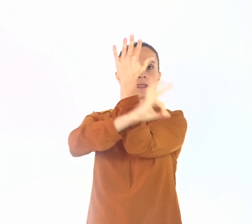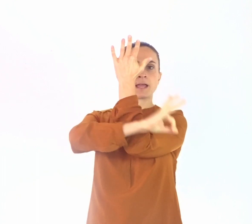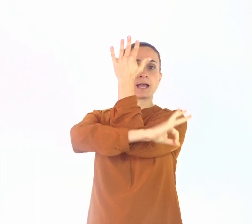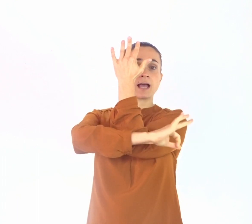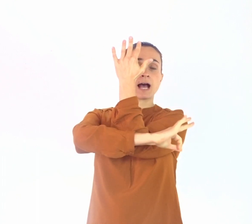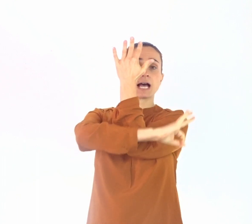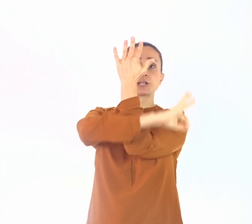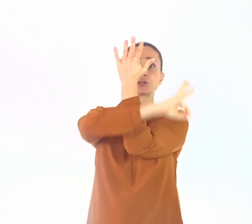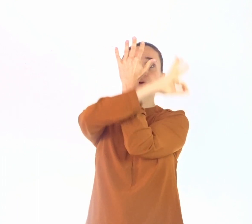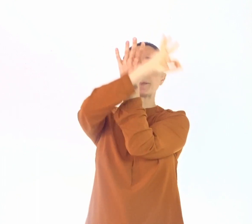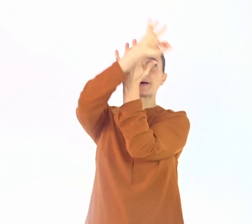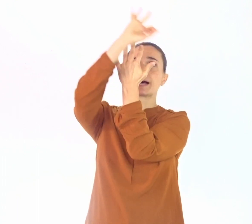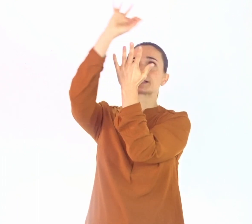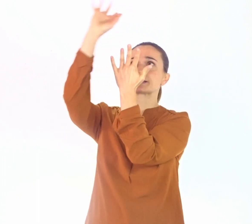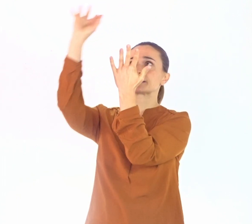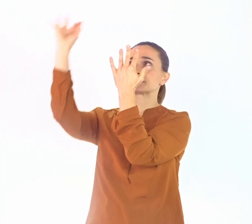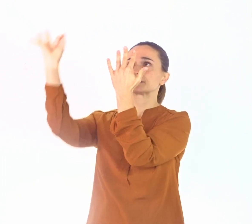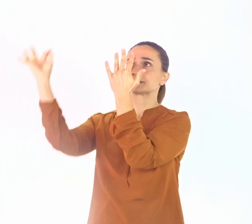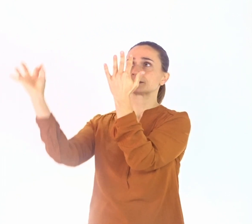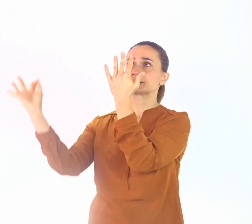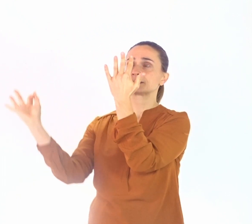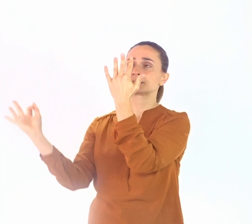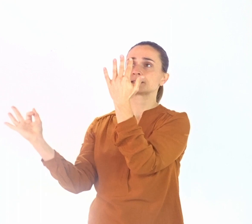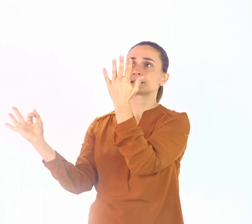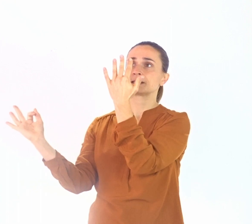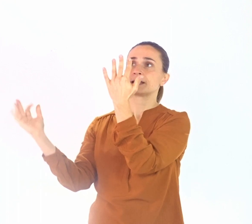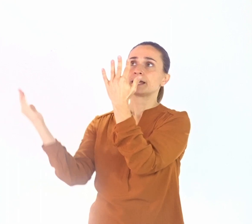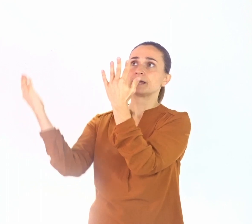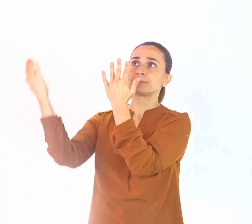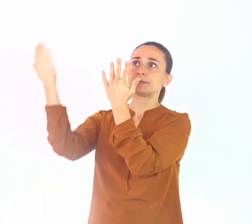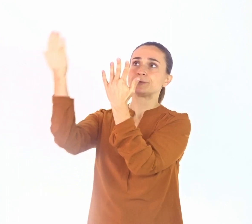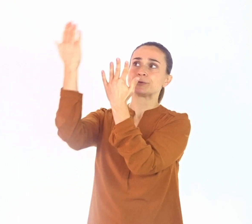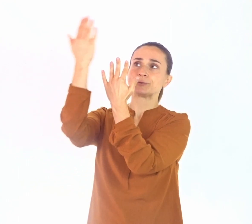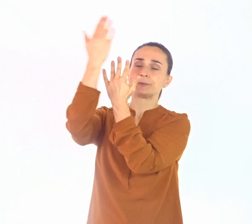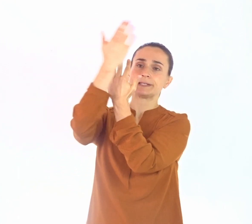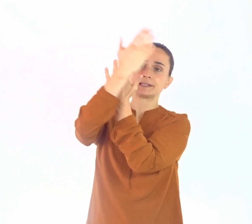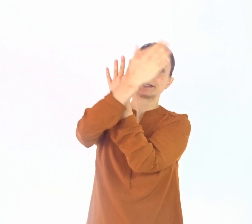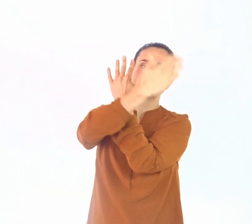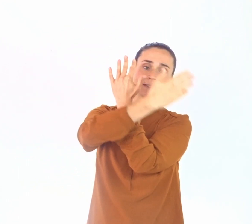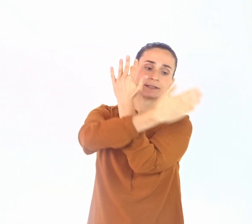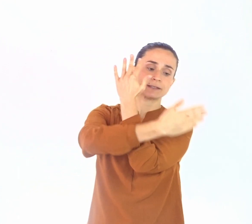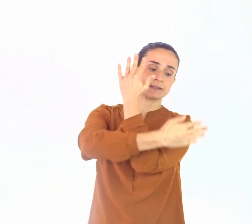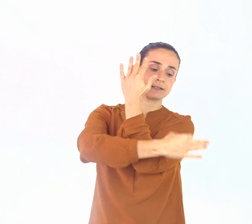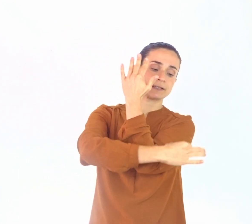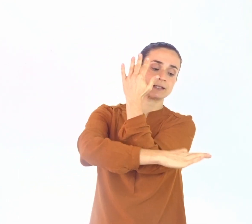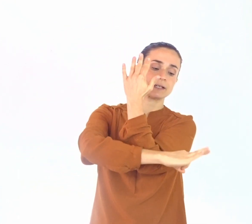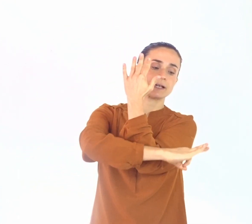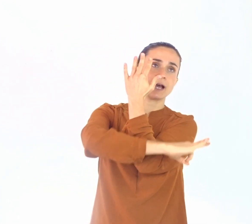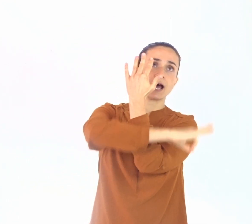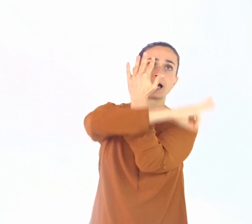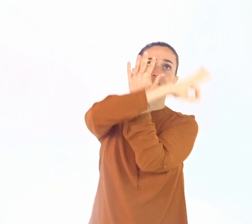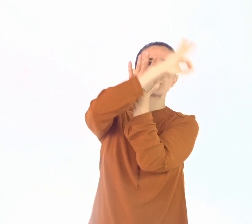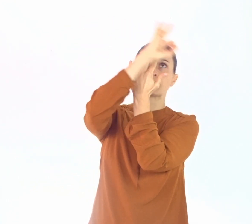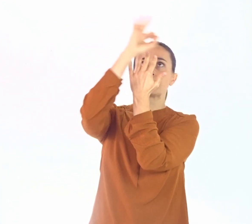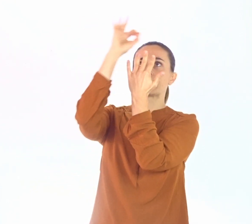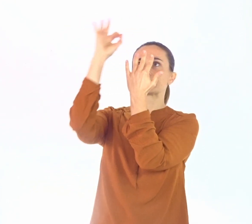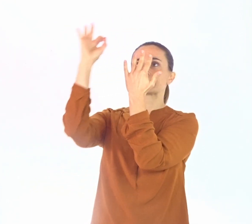Un jour passe et puis une nuit. Un jour passe